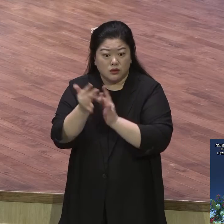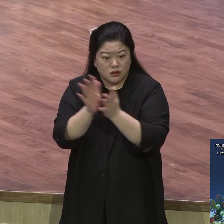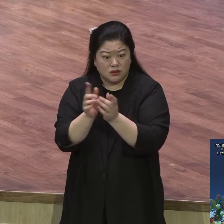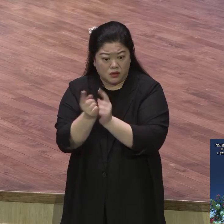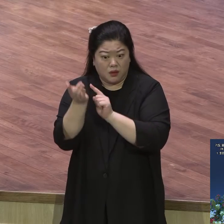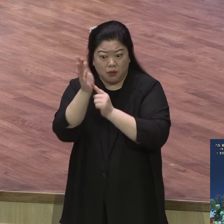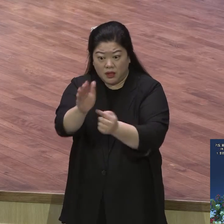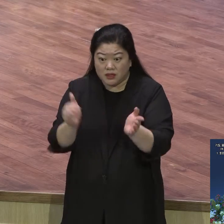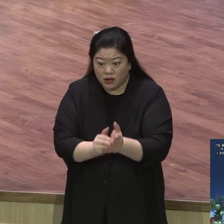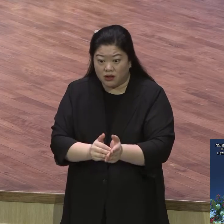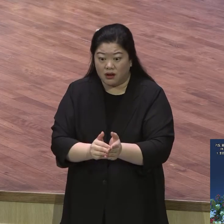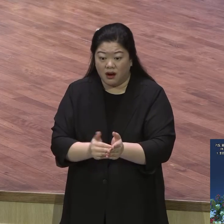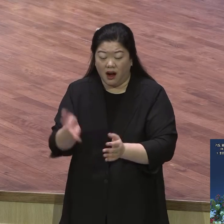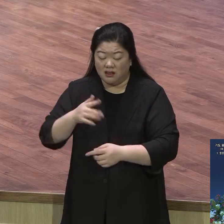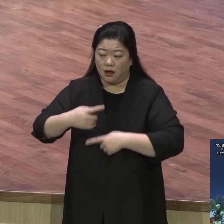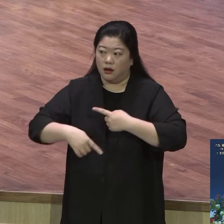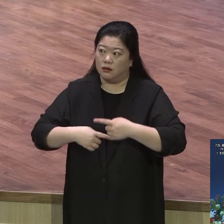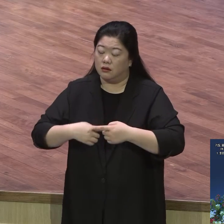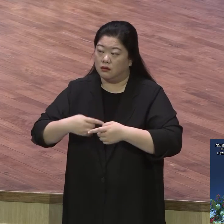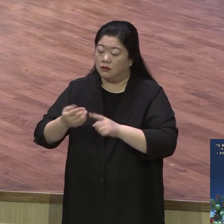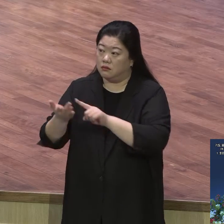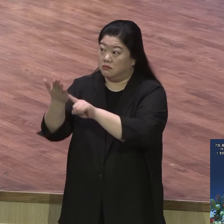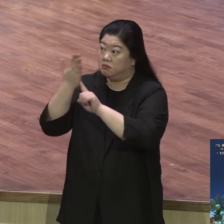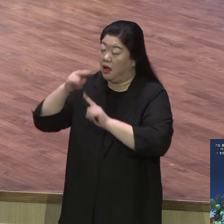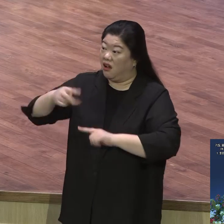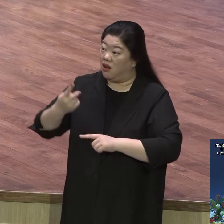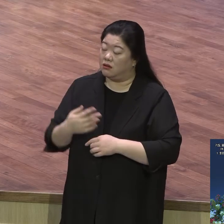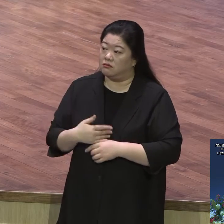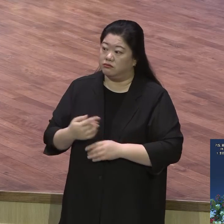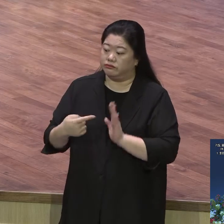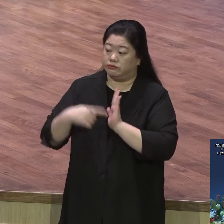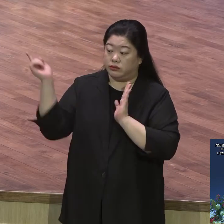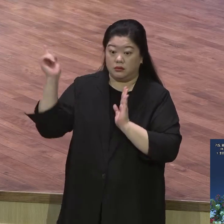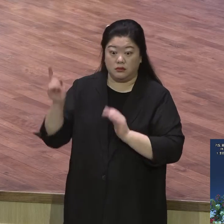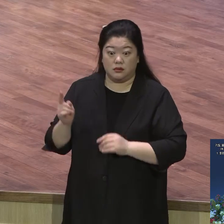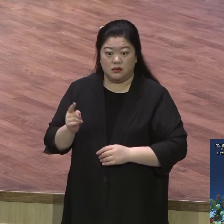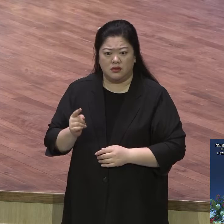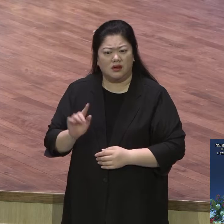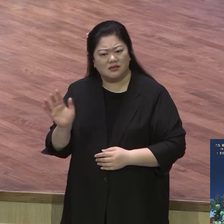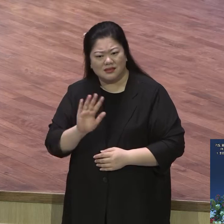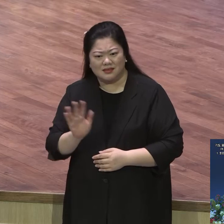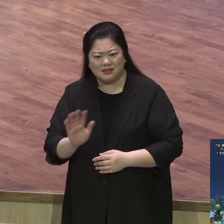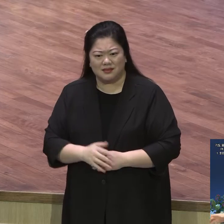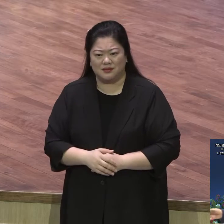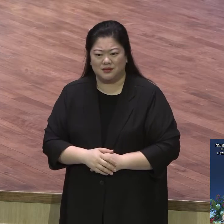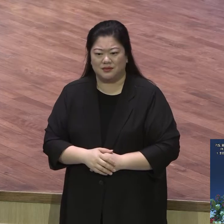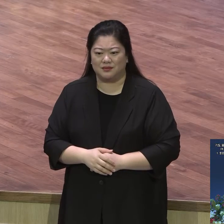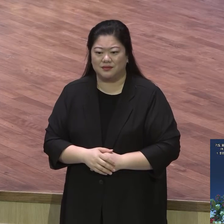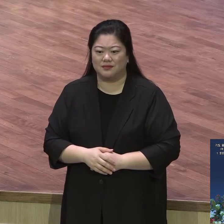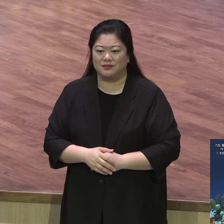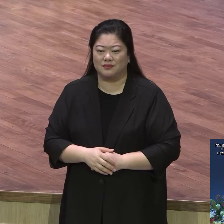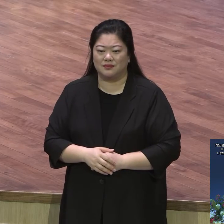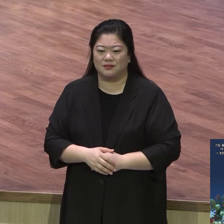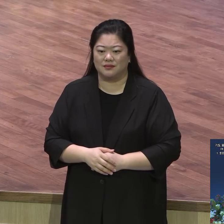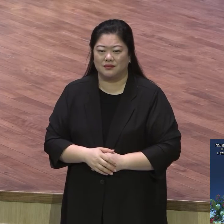오셨잖아 그분이 내 안에 계시면 그분은 좀 사용을 해야지 그냥 앉아 계시게 만들어놓고 돌아다니면 어떻게 손님 오라고 해놓고